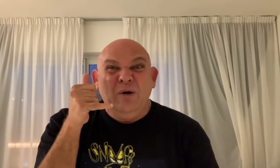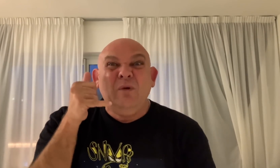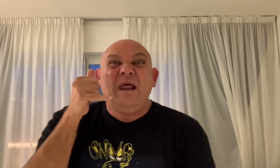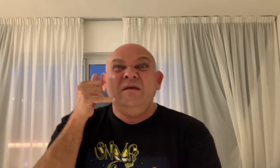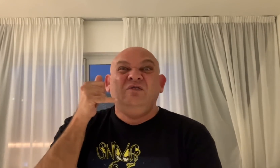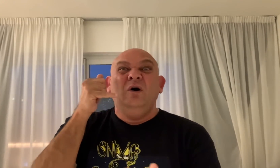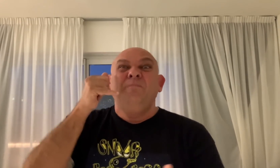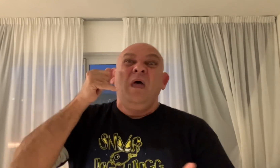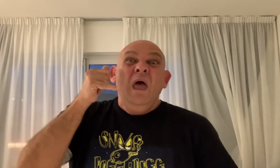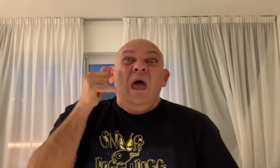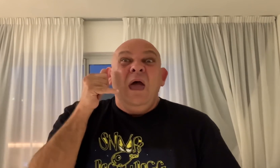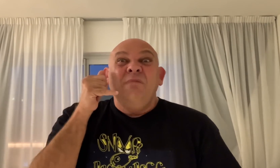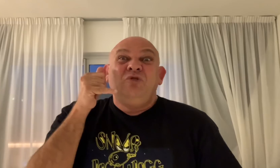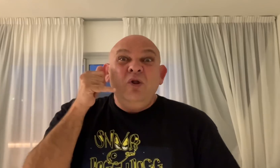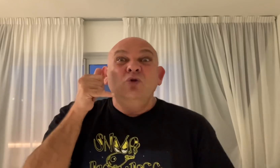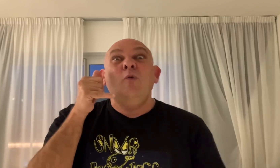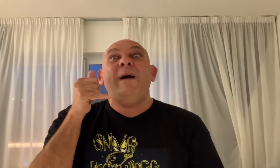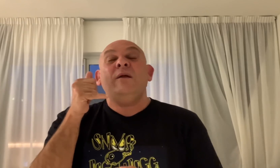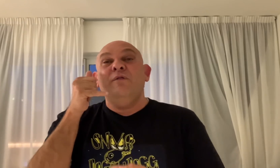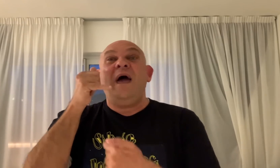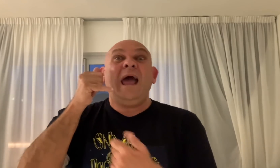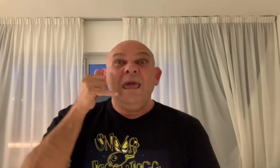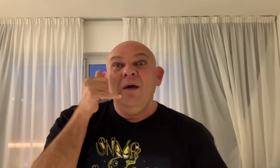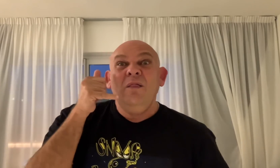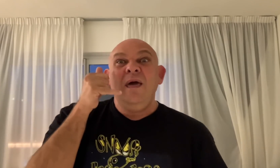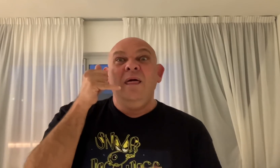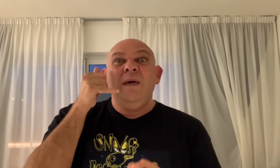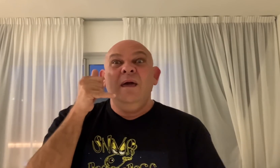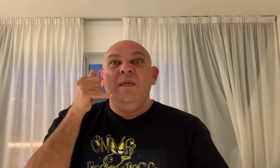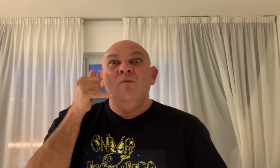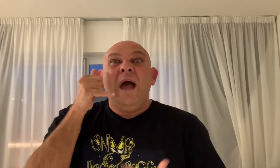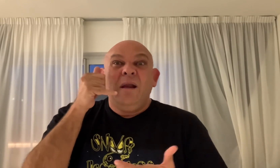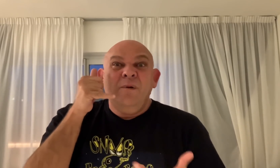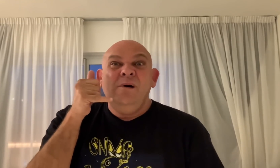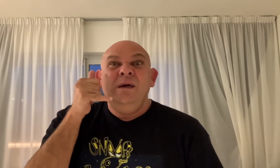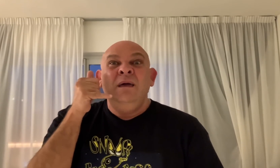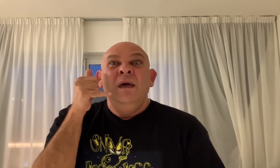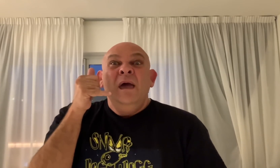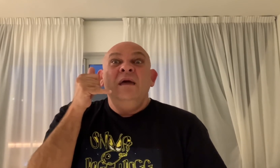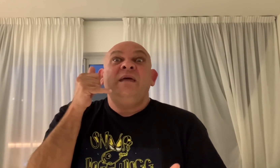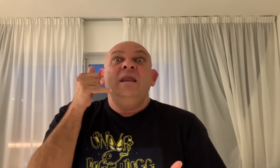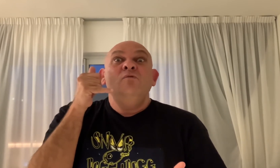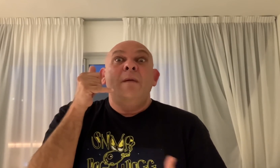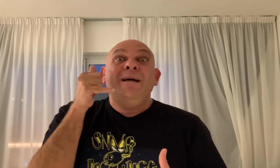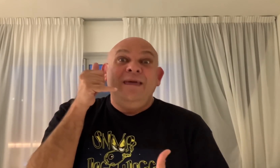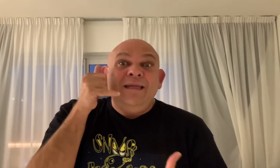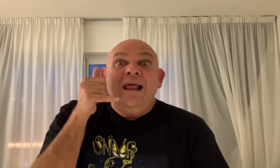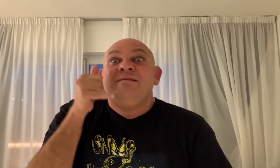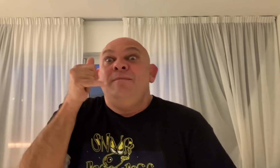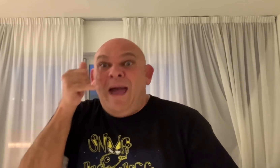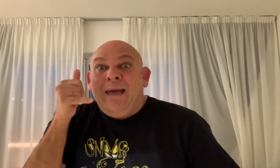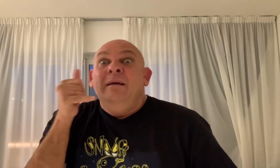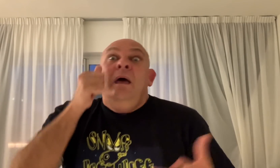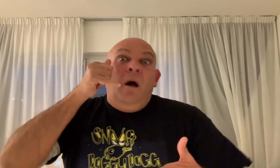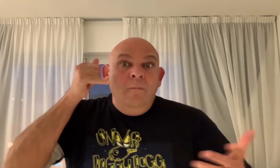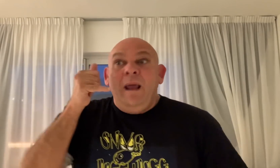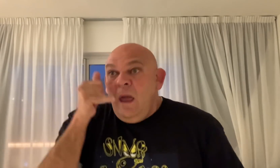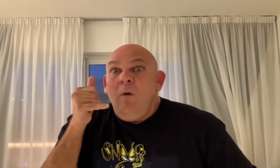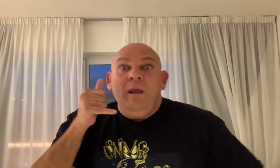me hubiera dicho, Antonio, tu perro se ha caído de un árbol y tiene una patita a lastimar. Hombre, ahí me hubiera